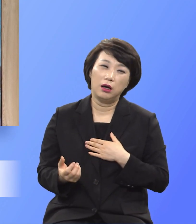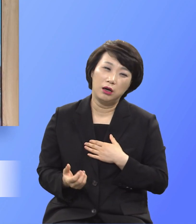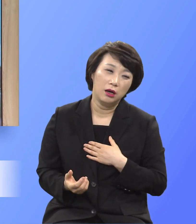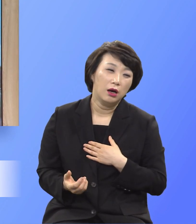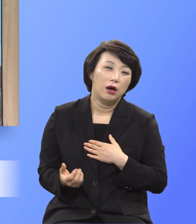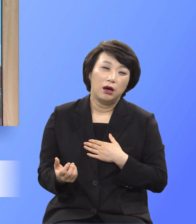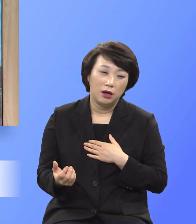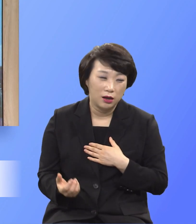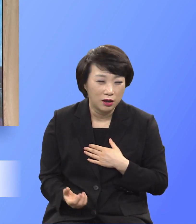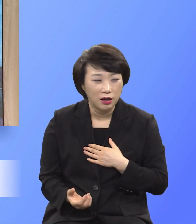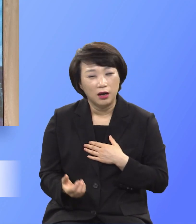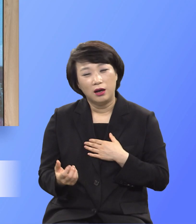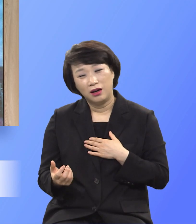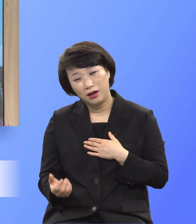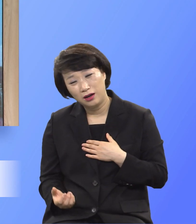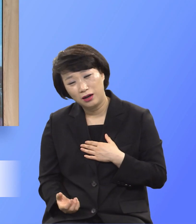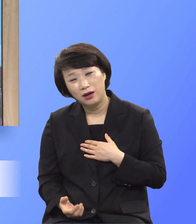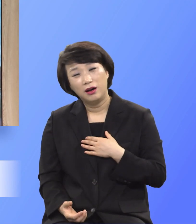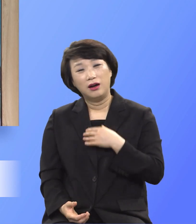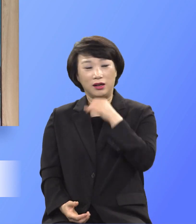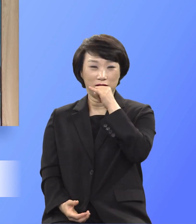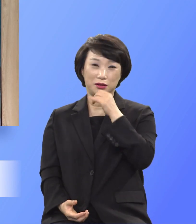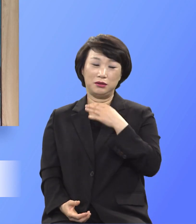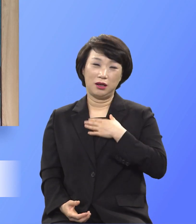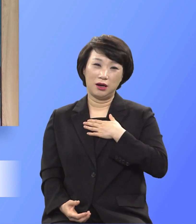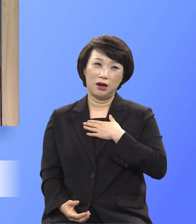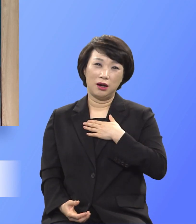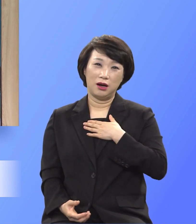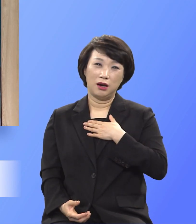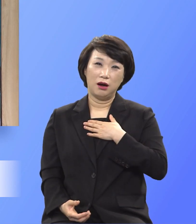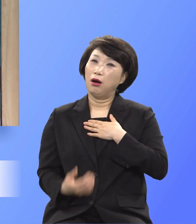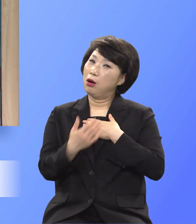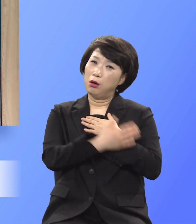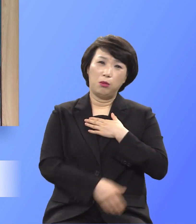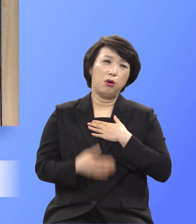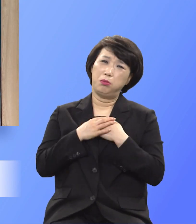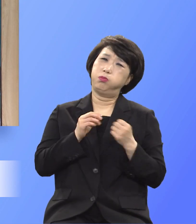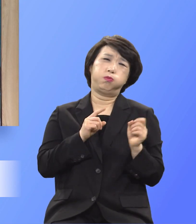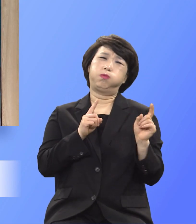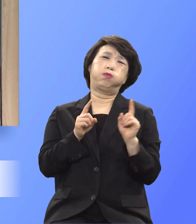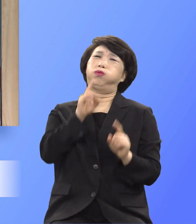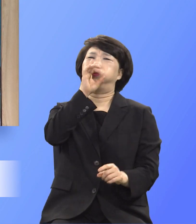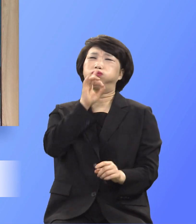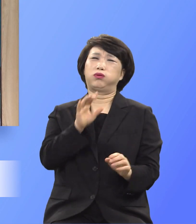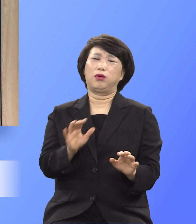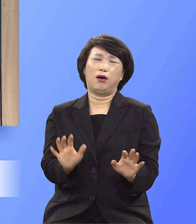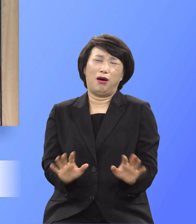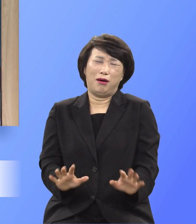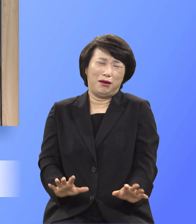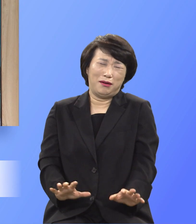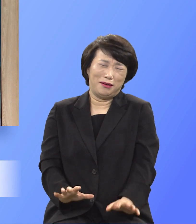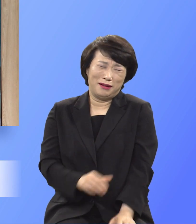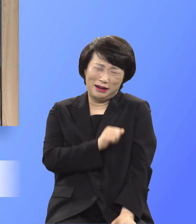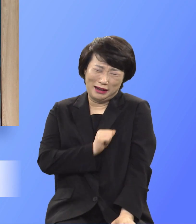알런 소리가 뛰쳐나오면서 몸이 막 부르고 떨리고 견딜 주고 왔습니다.